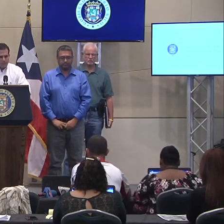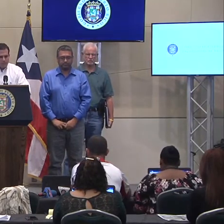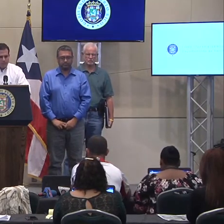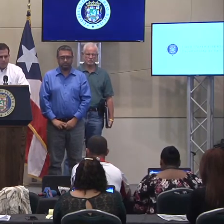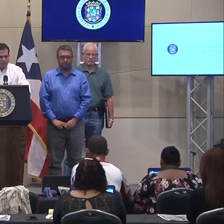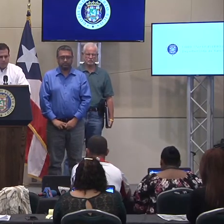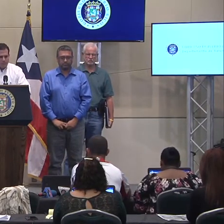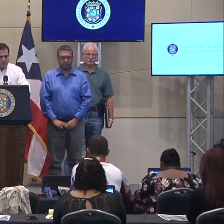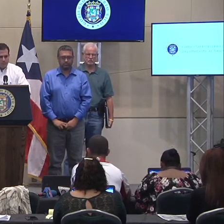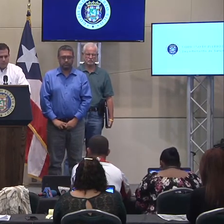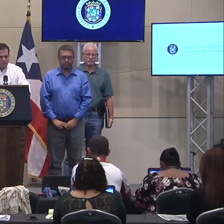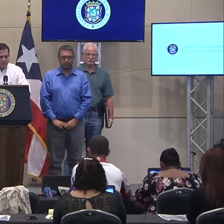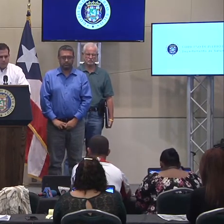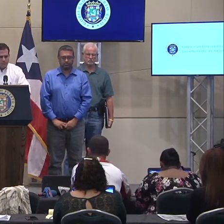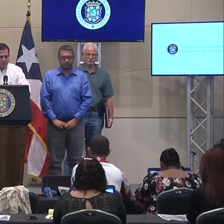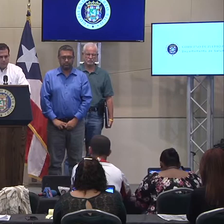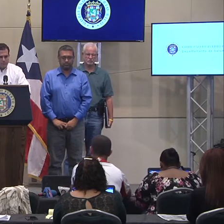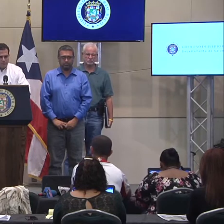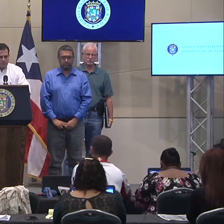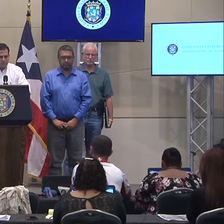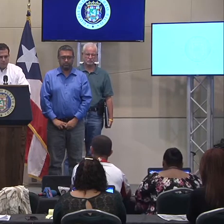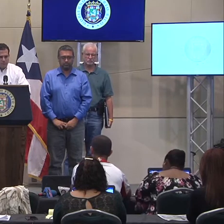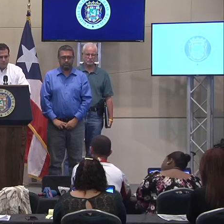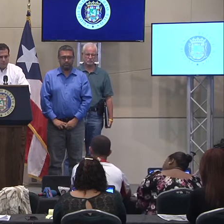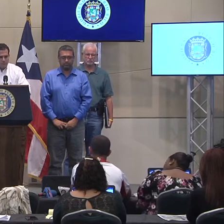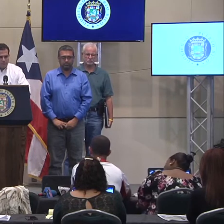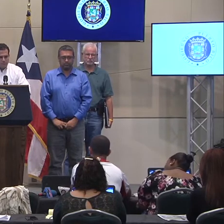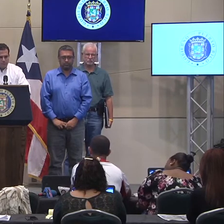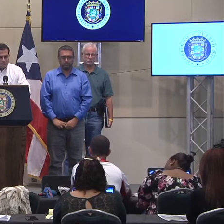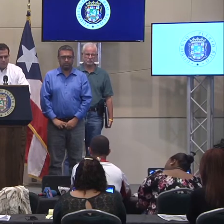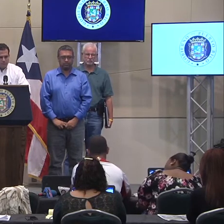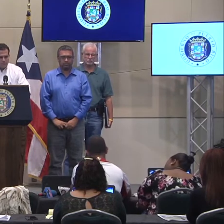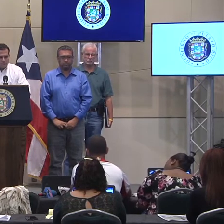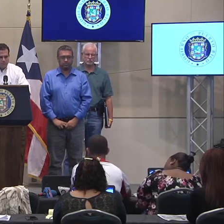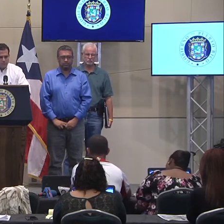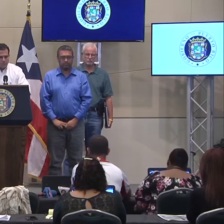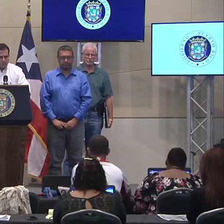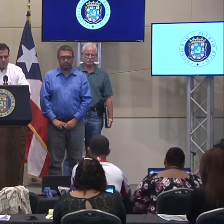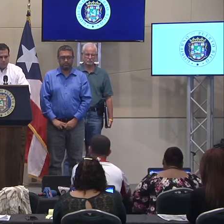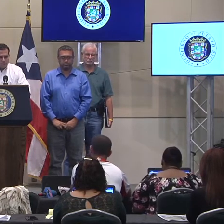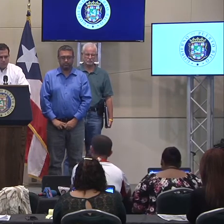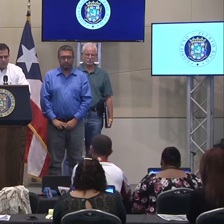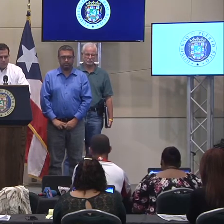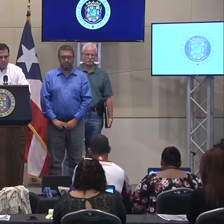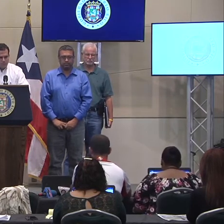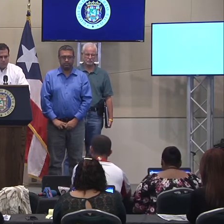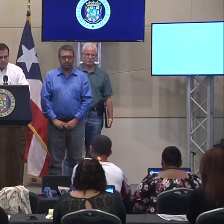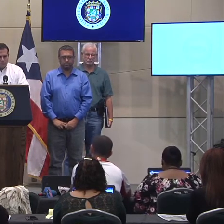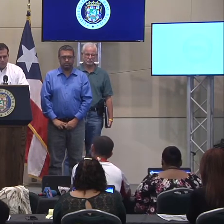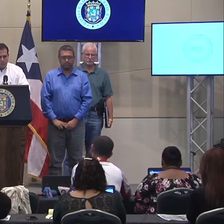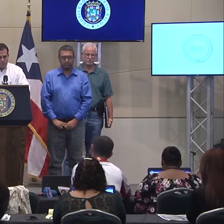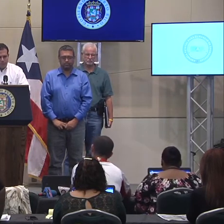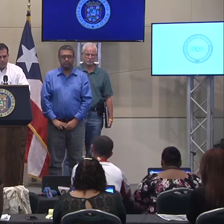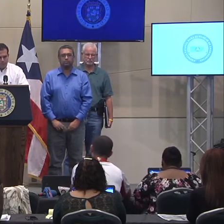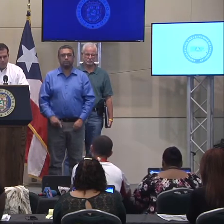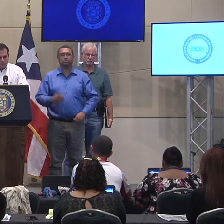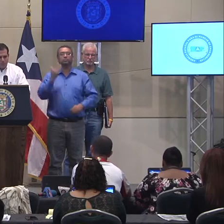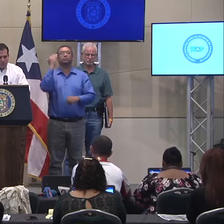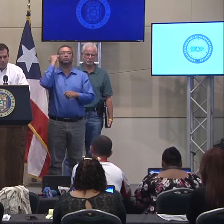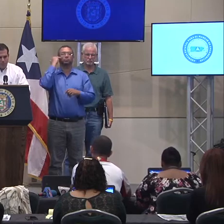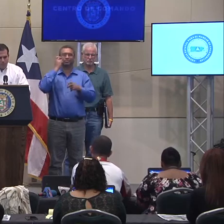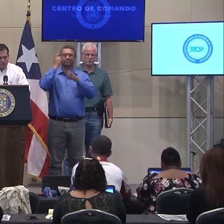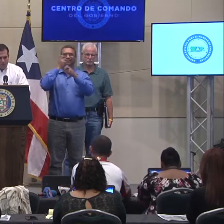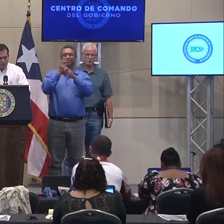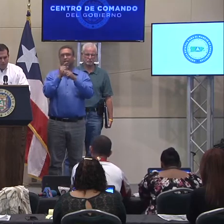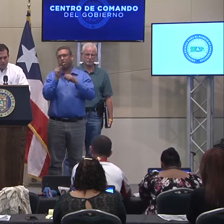depende del nivel de dificultad para acceder a los lugares, pero tomando como barómetro los lugares más dificultuosos para llegar,